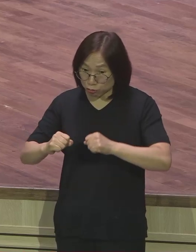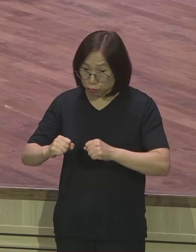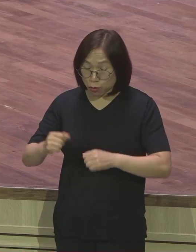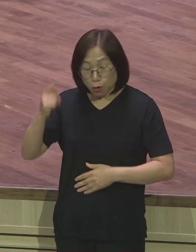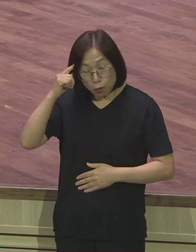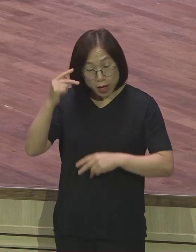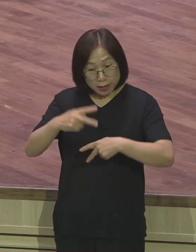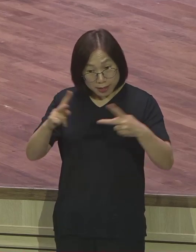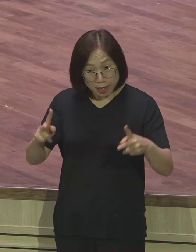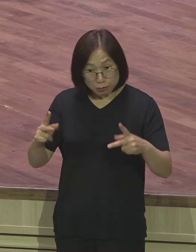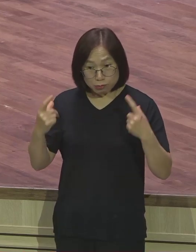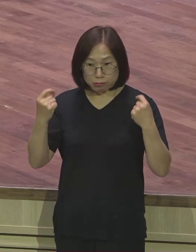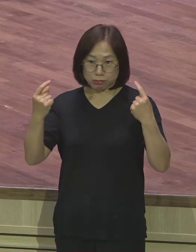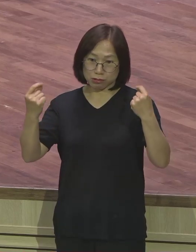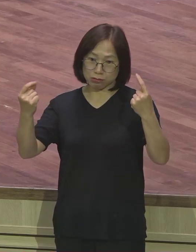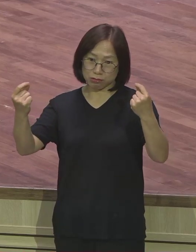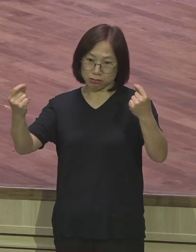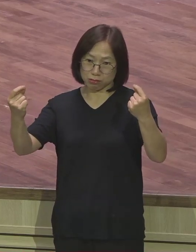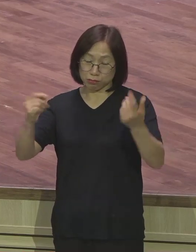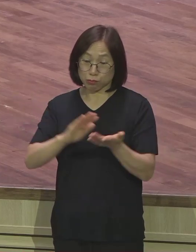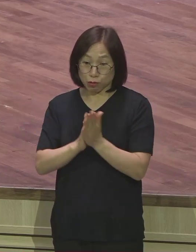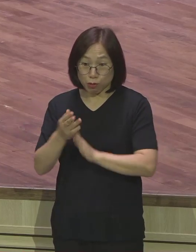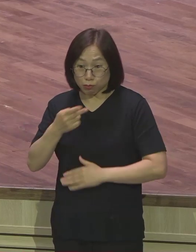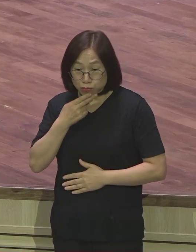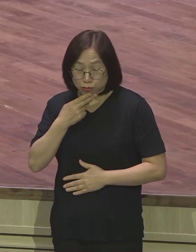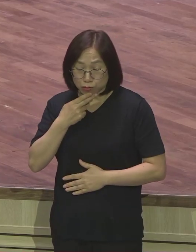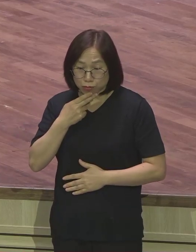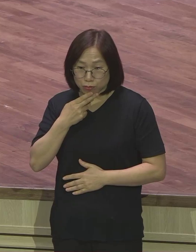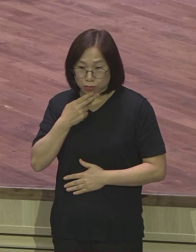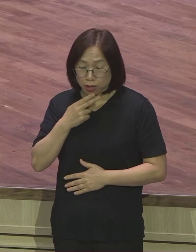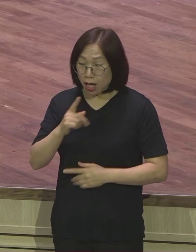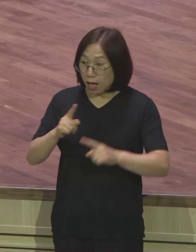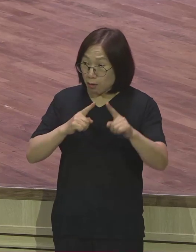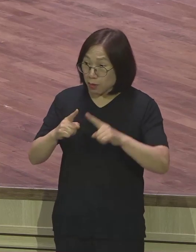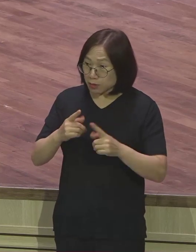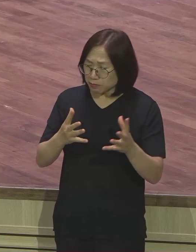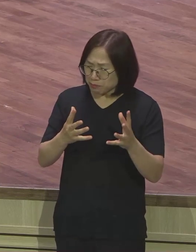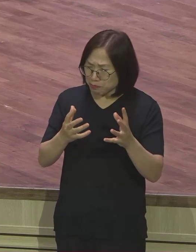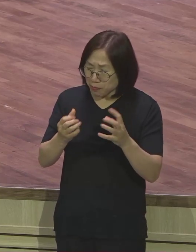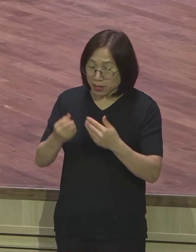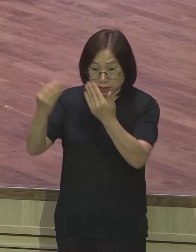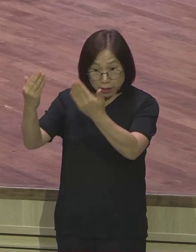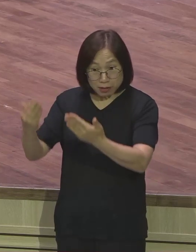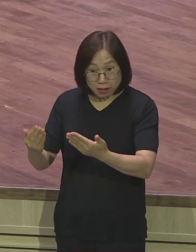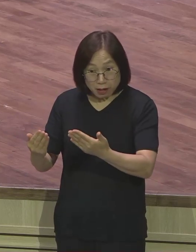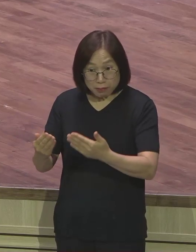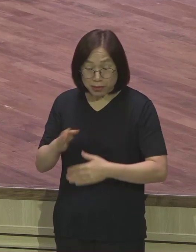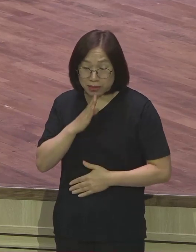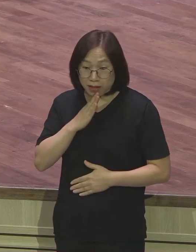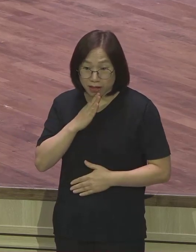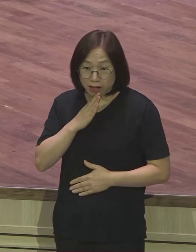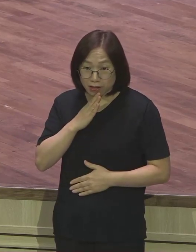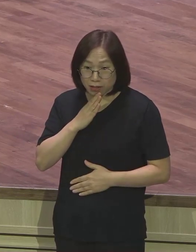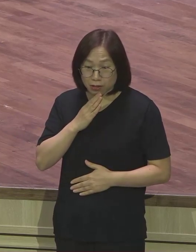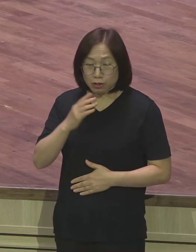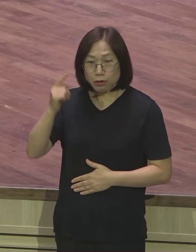늘 그대로일까요 말씀은 그렇게 많이 받고 있는데 왜 그 모양 그 상태